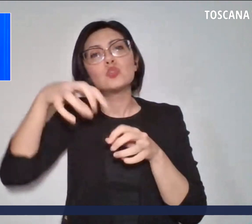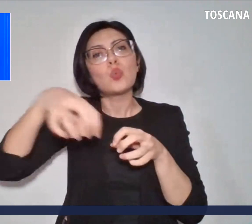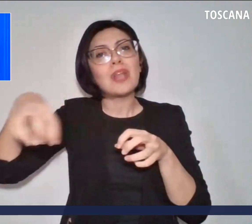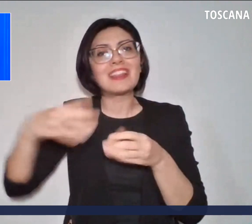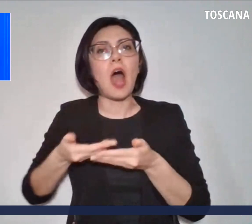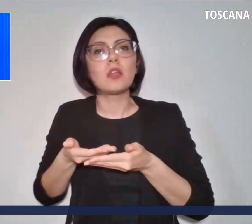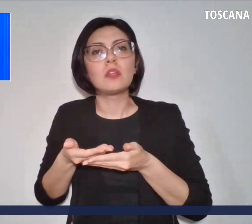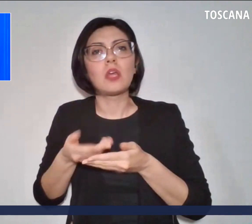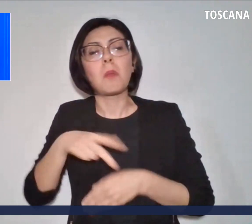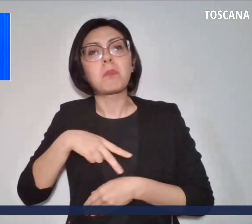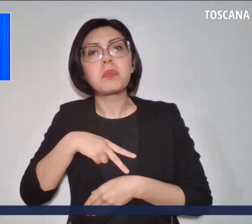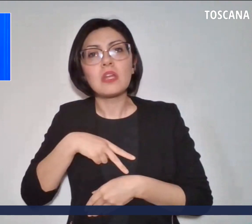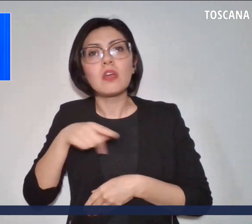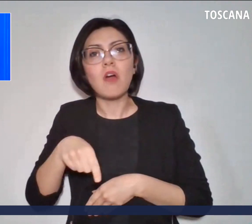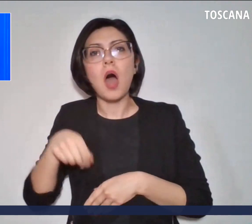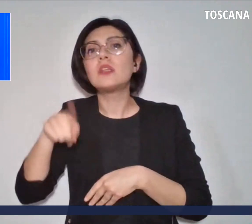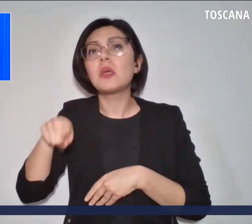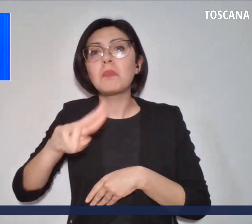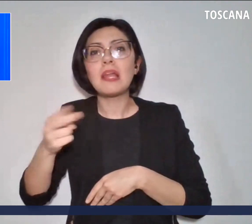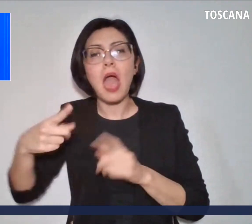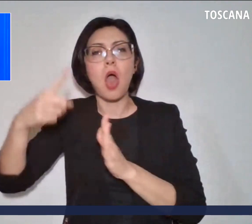intorno ai 1000 euro al mese.